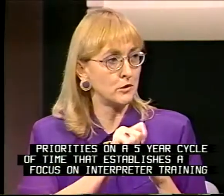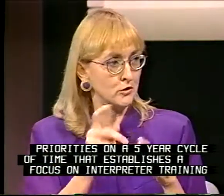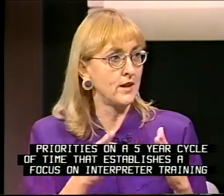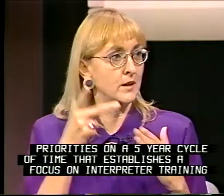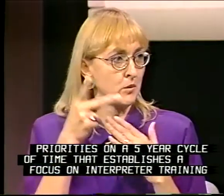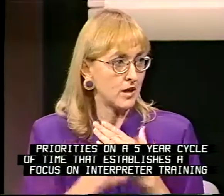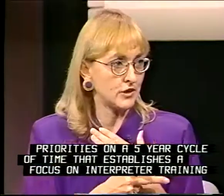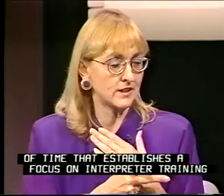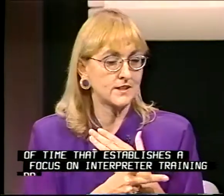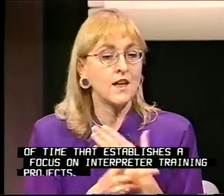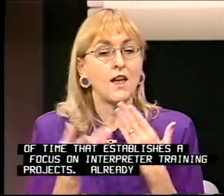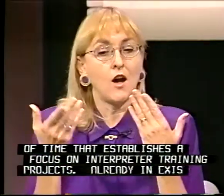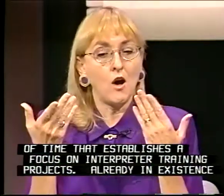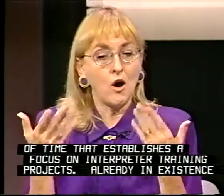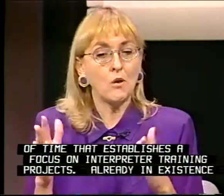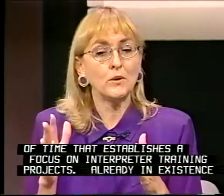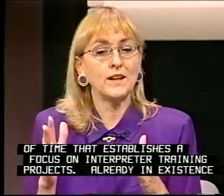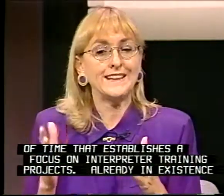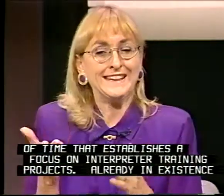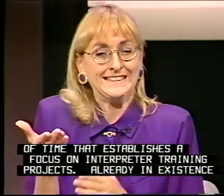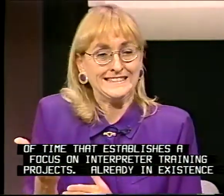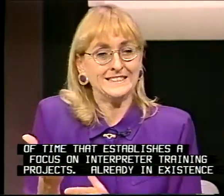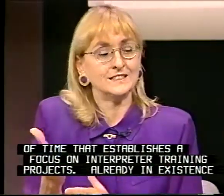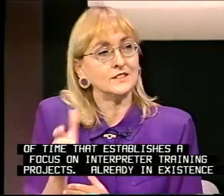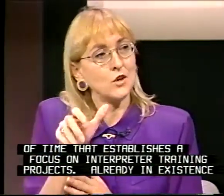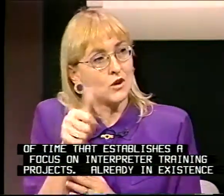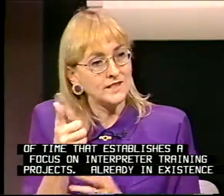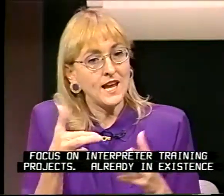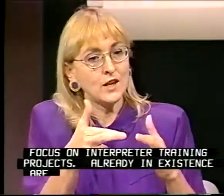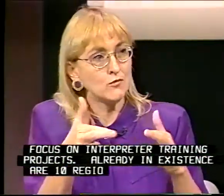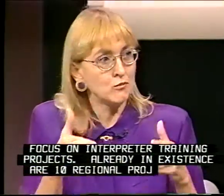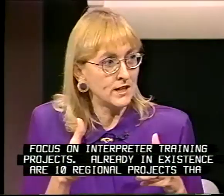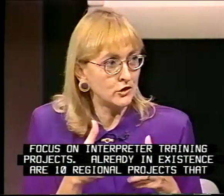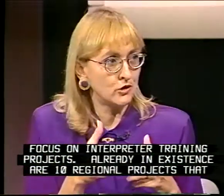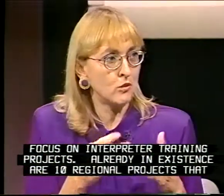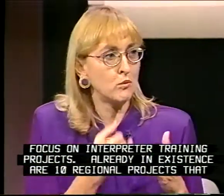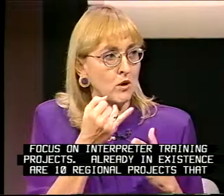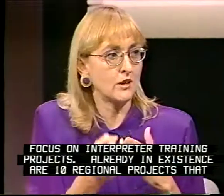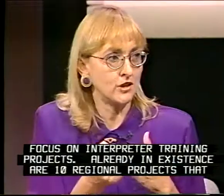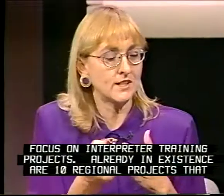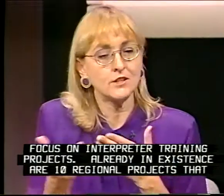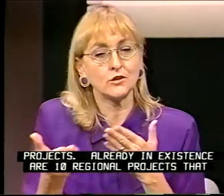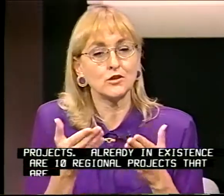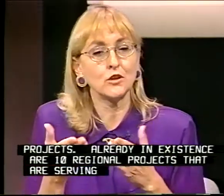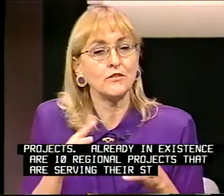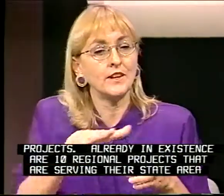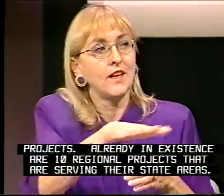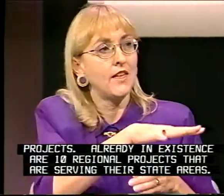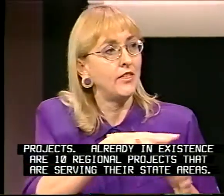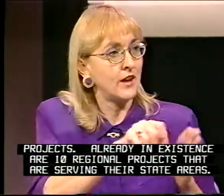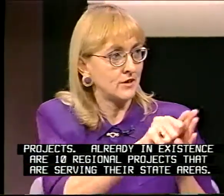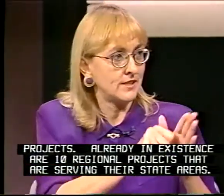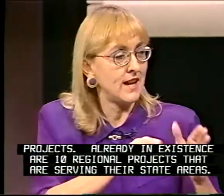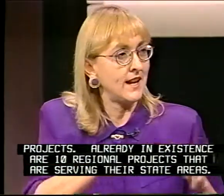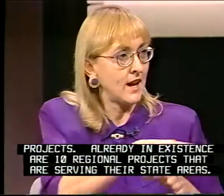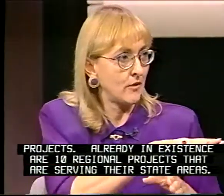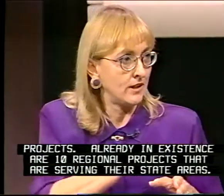training projects. Already in existence are ten regional projects that are serving their state areas.